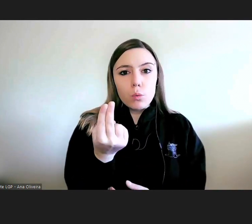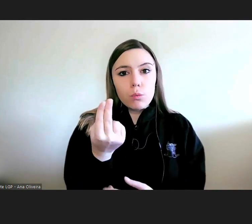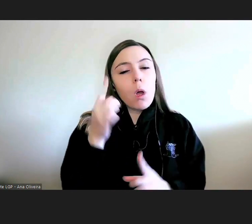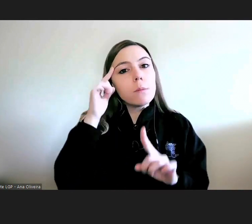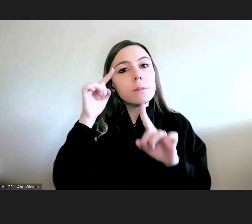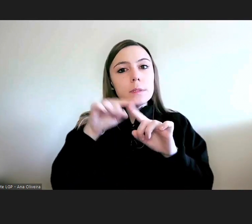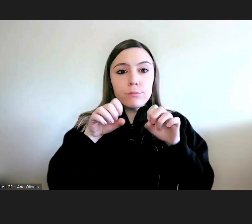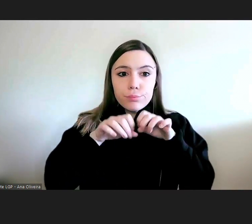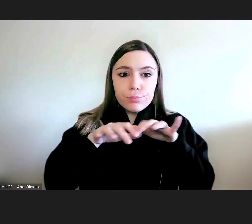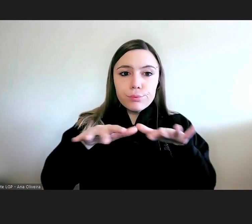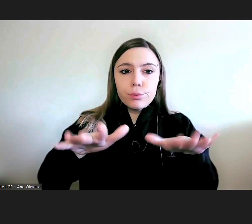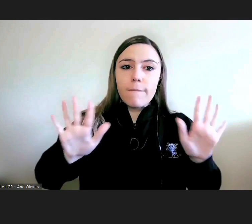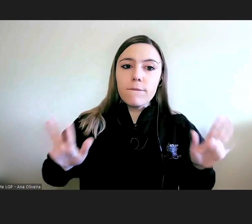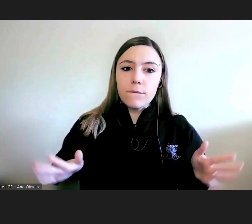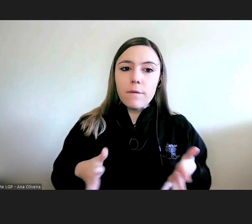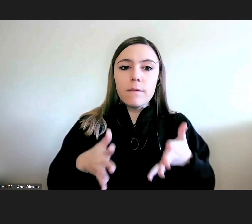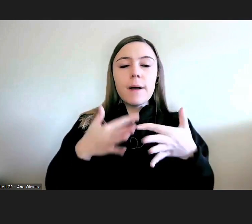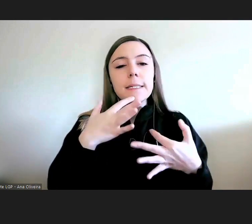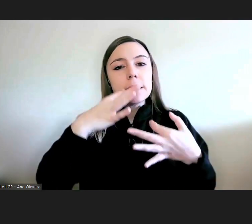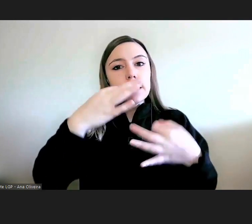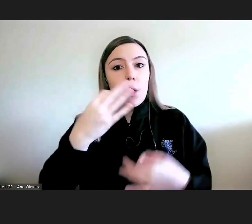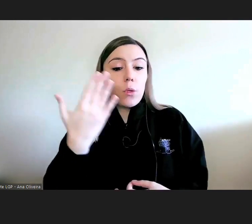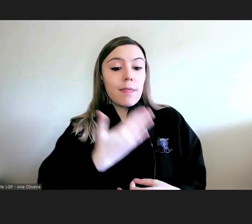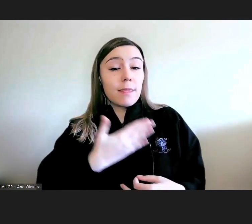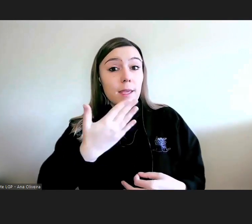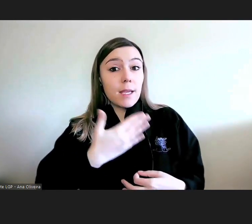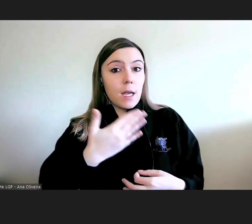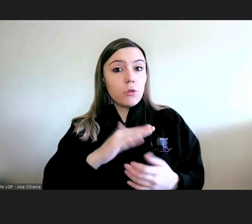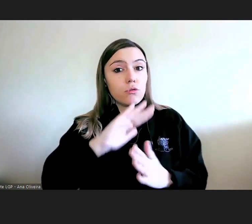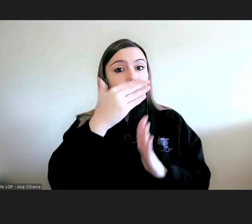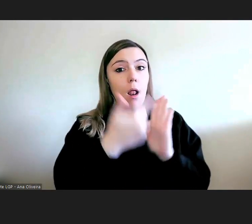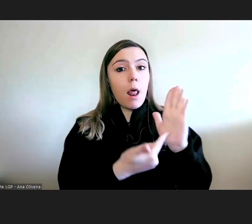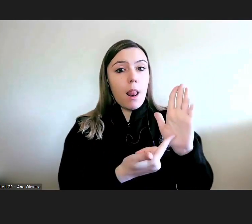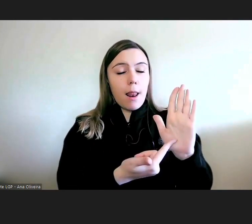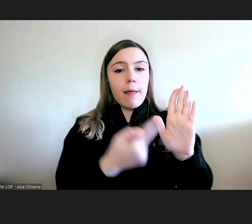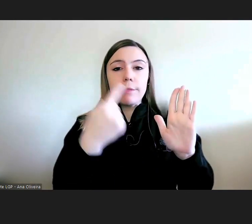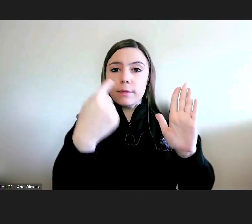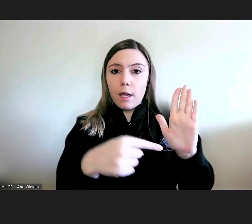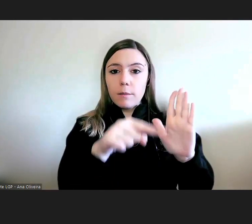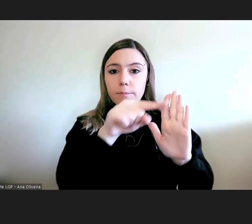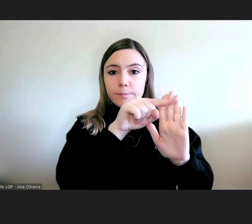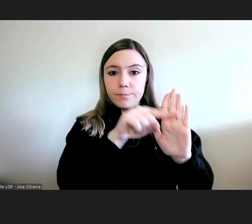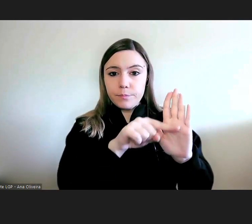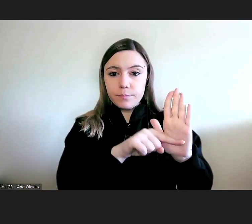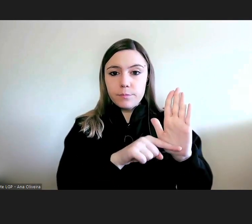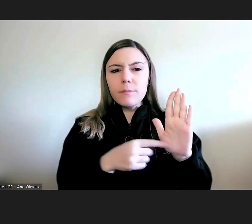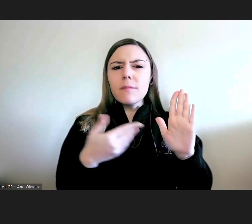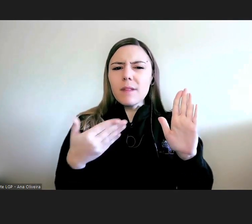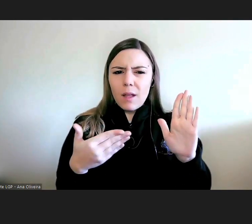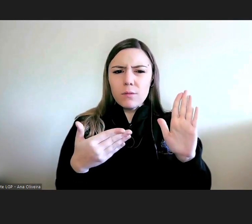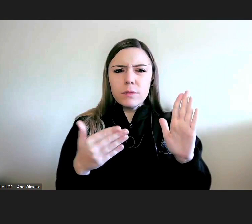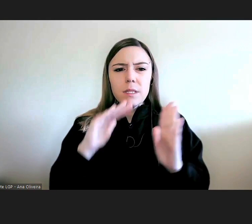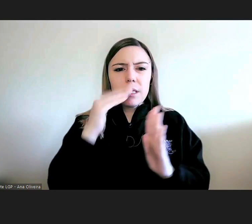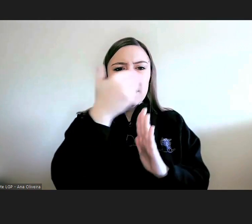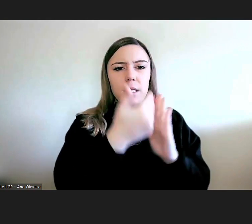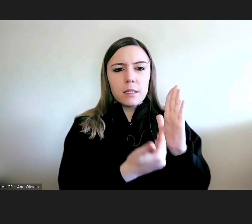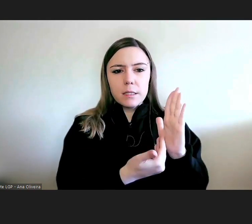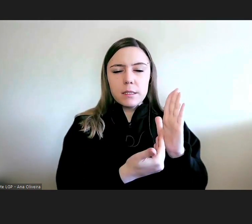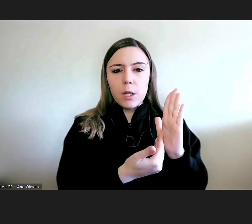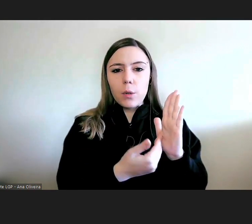na promoção e na garantia dos direitos acolhidos pela Declaração. Portanto, a Declaração Universal dos Direitos